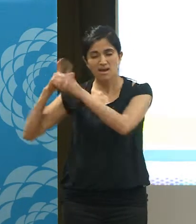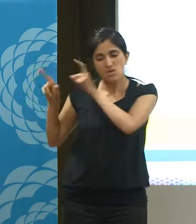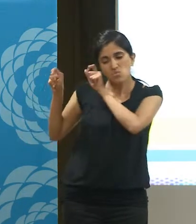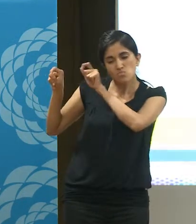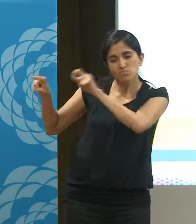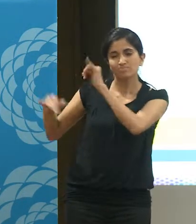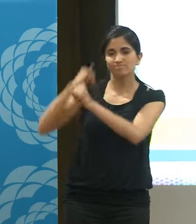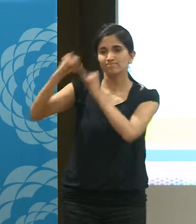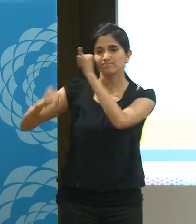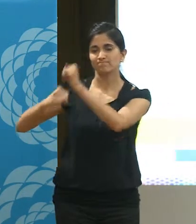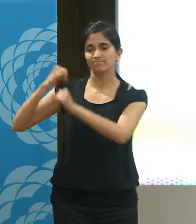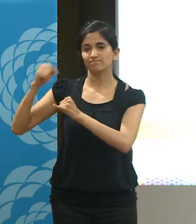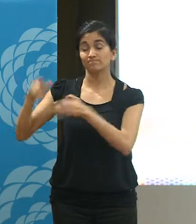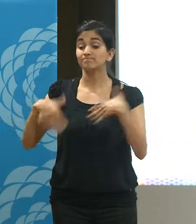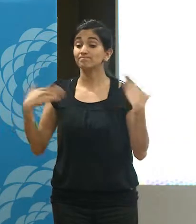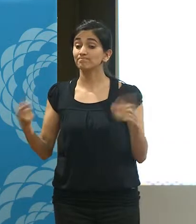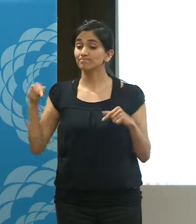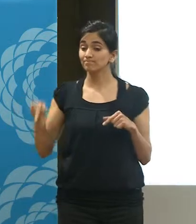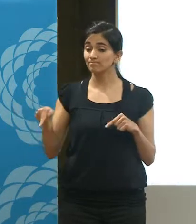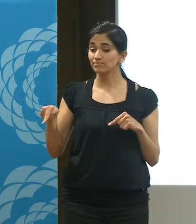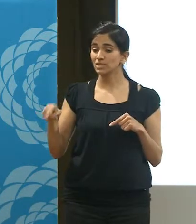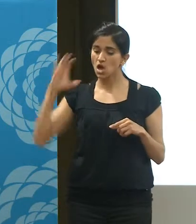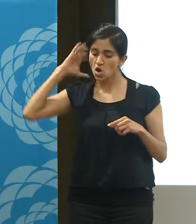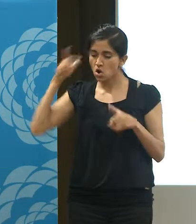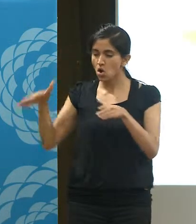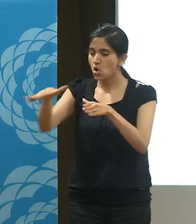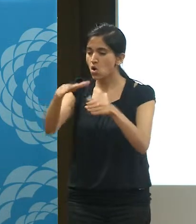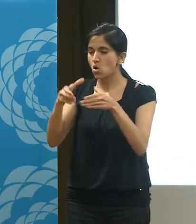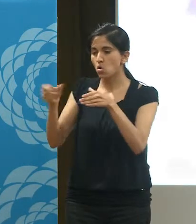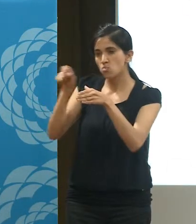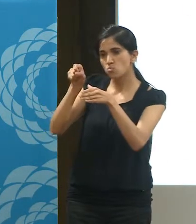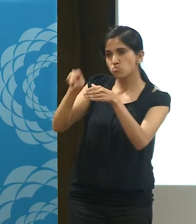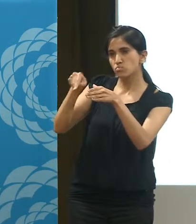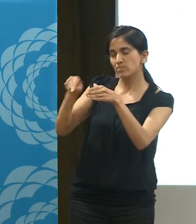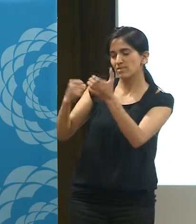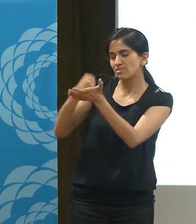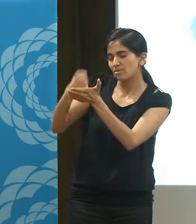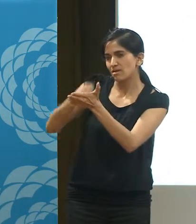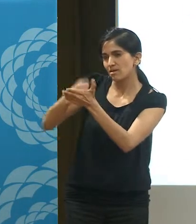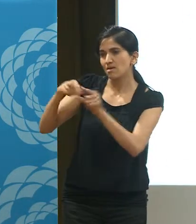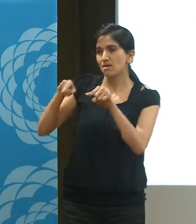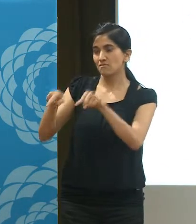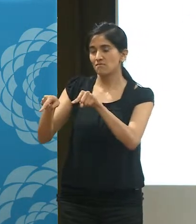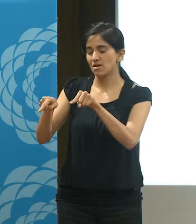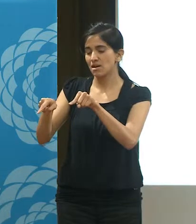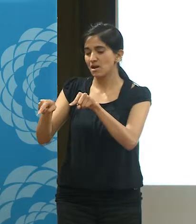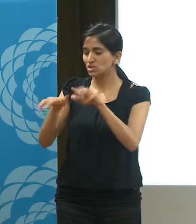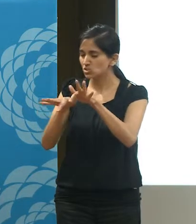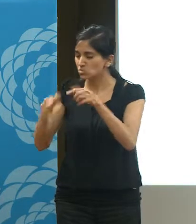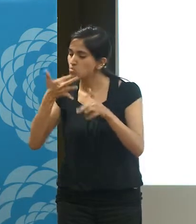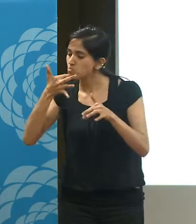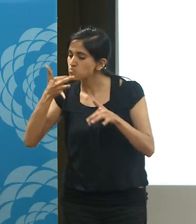Y me parece que para poder defender y para poder hablar de las radios comunitarias, las radios populares que están trabajando, tenemos que entenderlas, tenemos que comprenderlas.